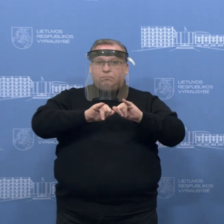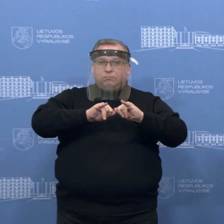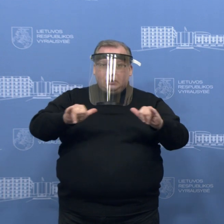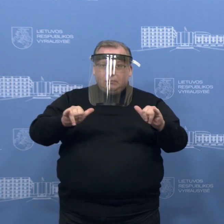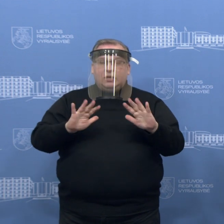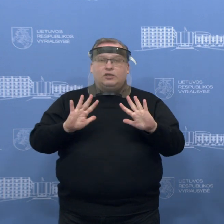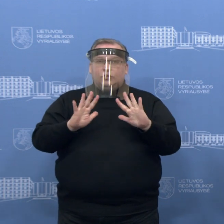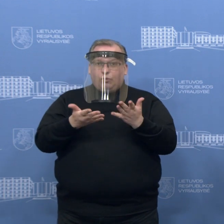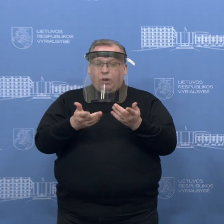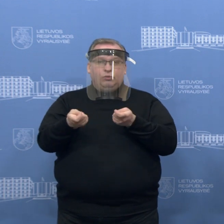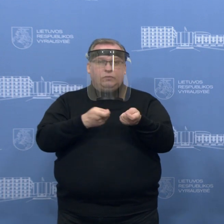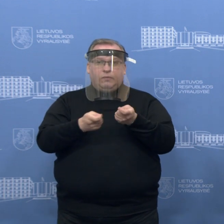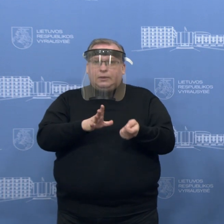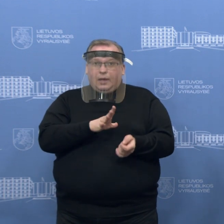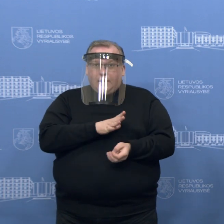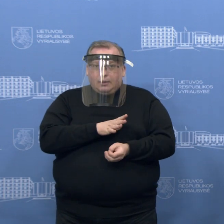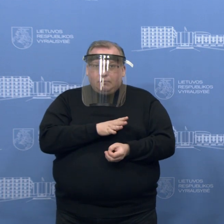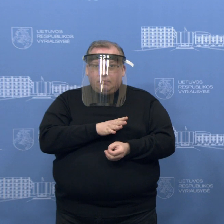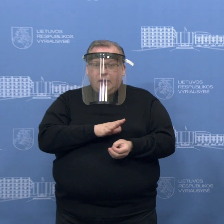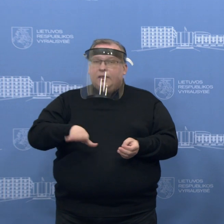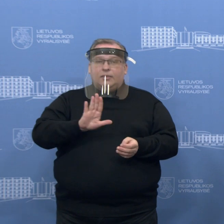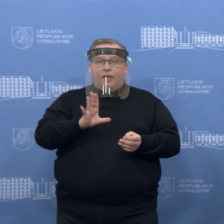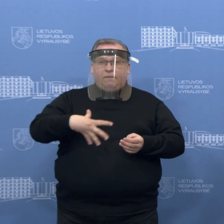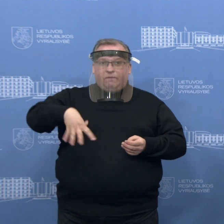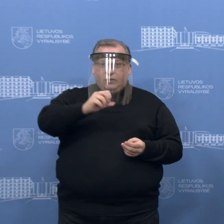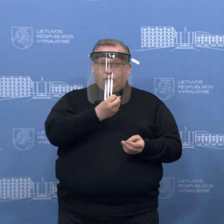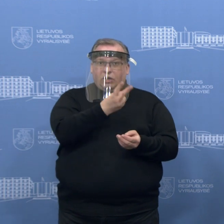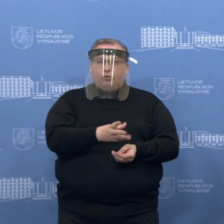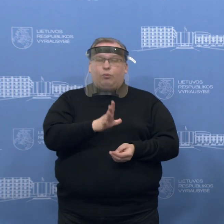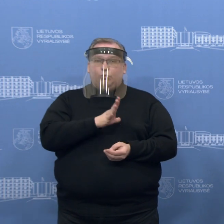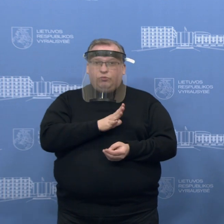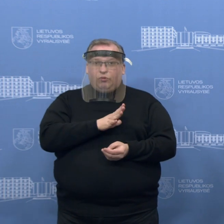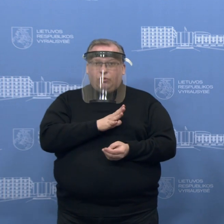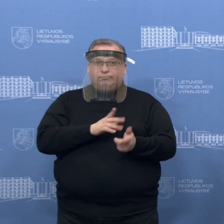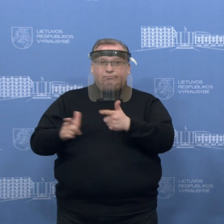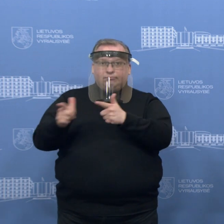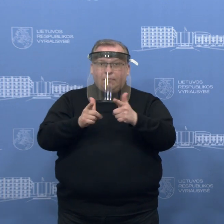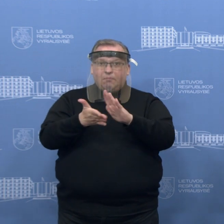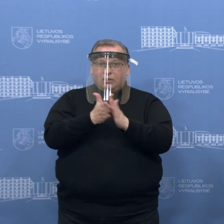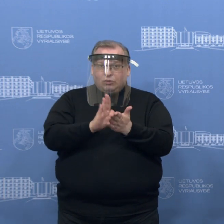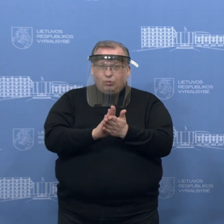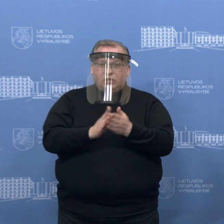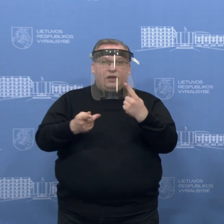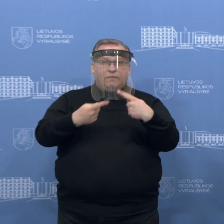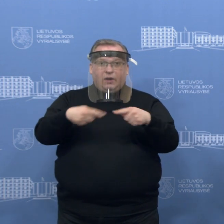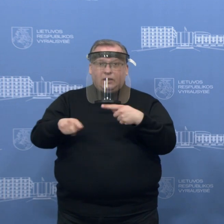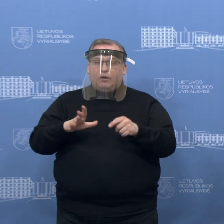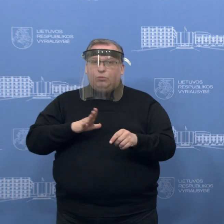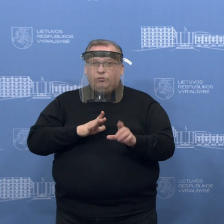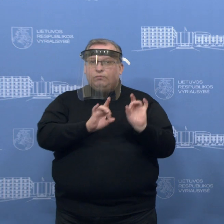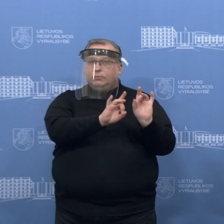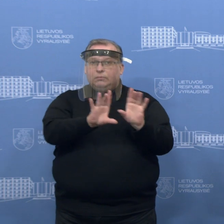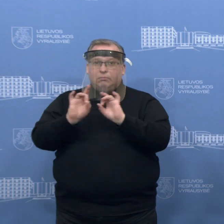nesuvaldyma, ir dėja, ne visos ligoninės vienodai buvo pasiruošę ir yra pasiruošę, mes matome skirtingas